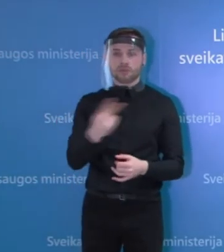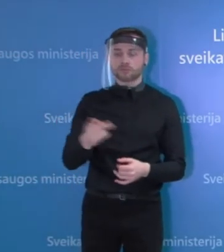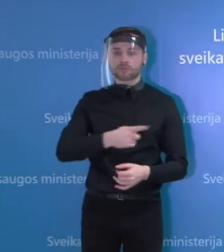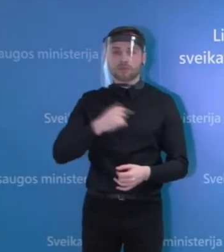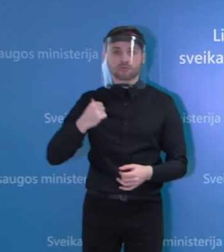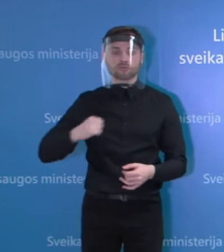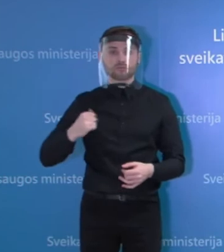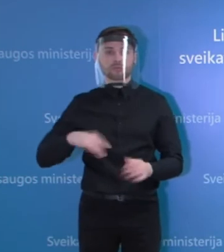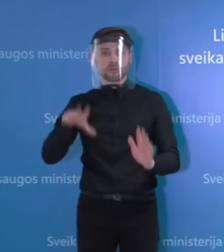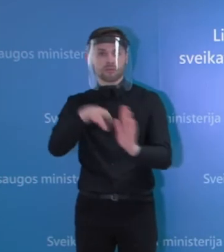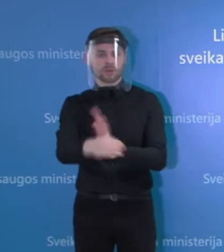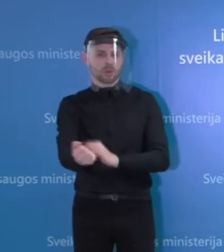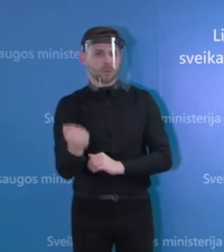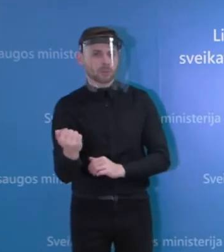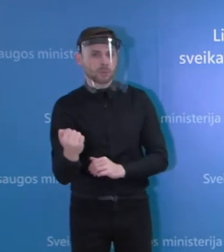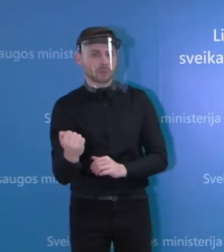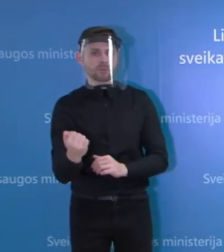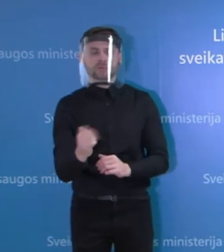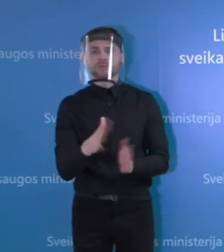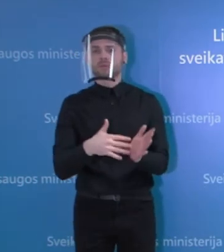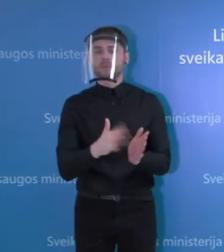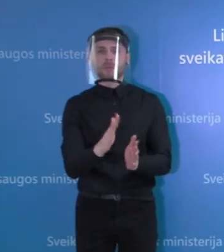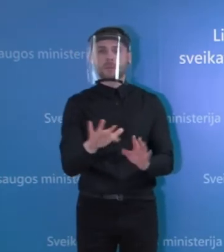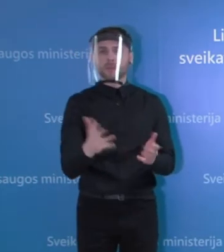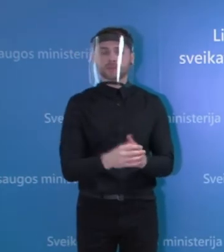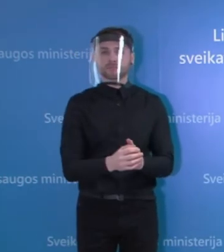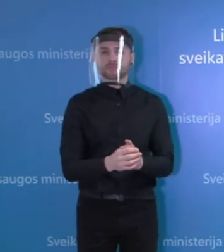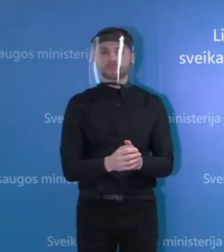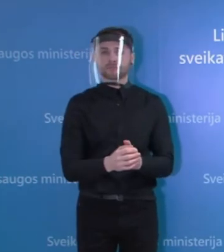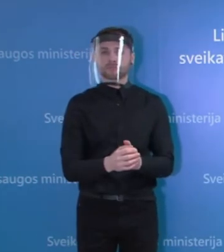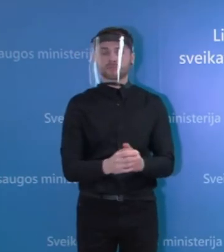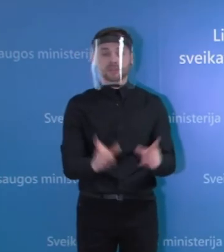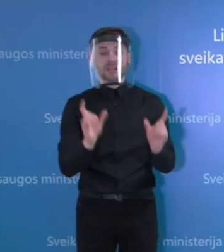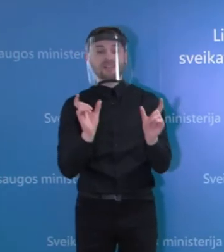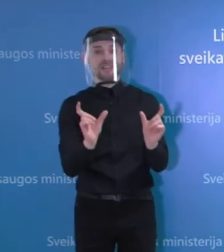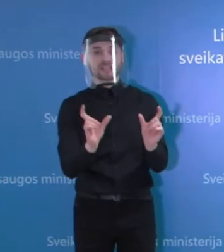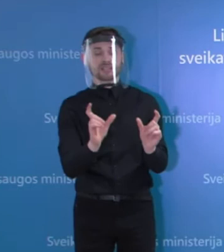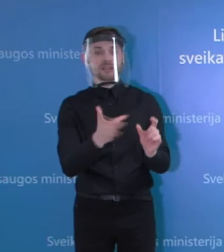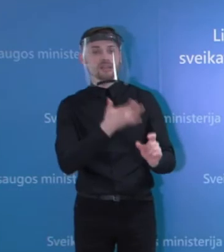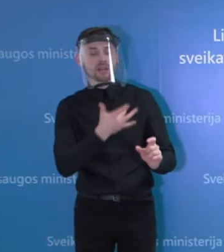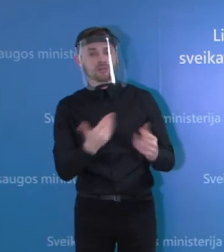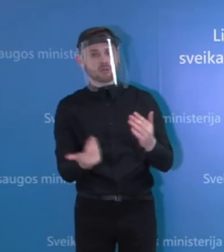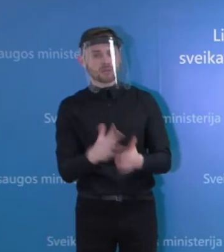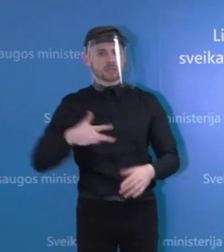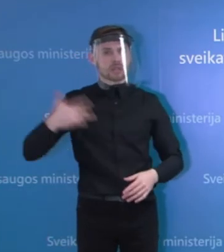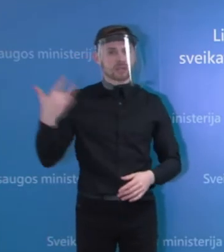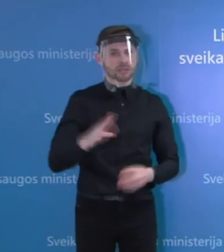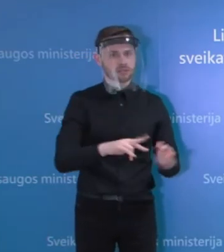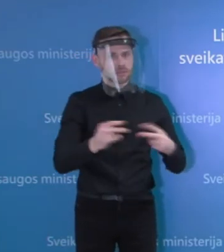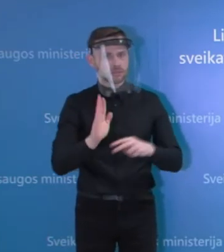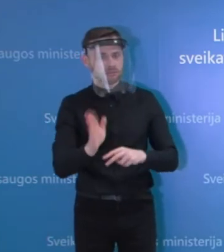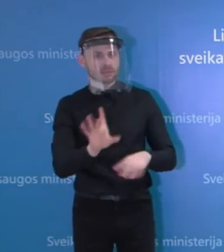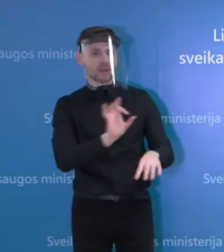žydiniuose, žinoma, jis yra, bet vis tiekis išaugis yra, ar bus persvarstumą karantino reikalavimui, paž. jie grieštinami, ar galbūt, paž.